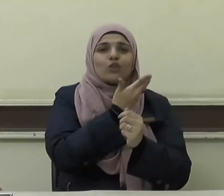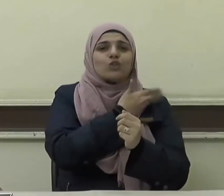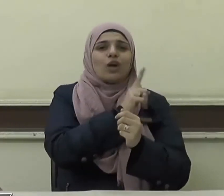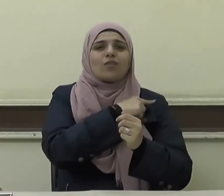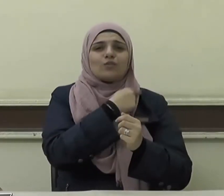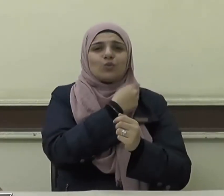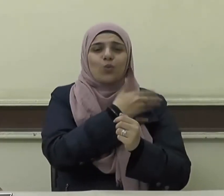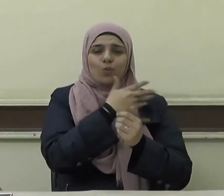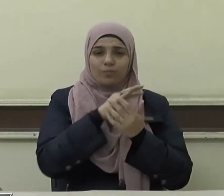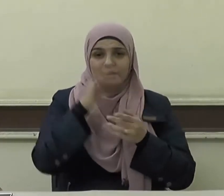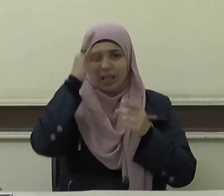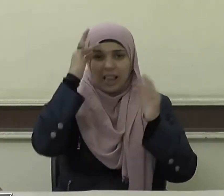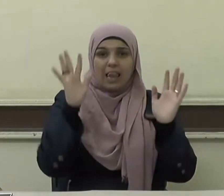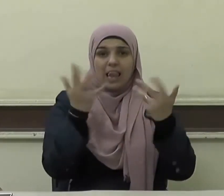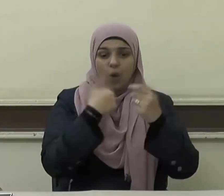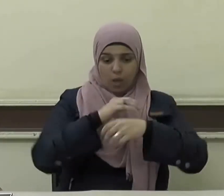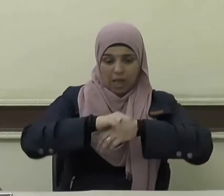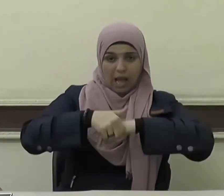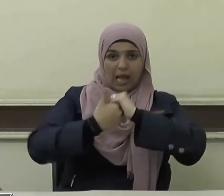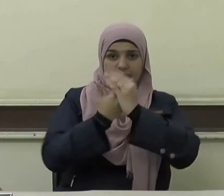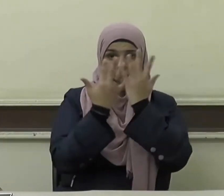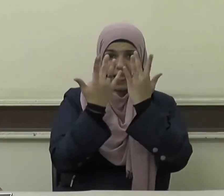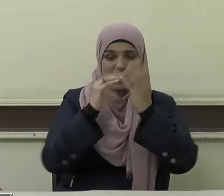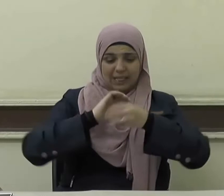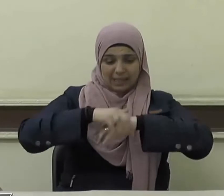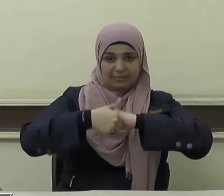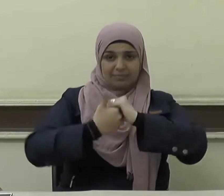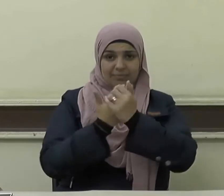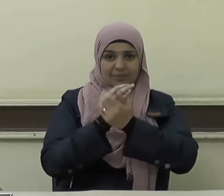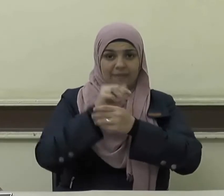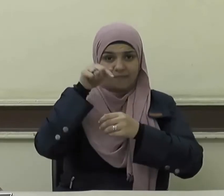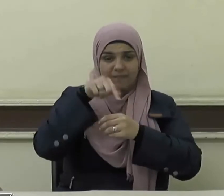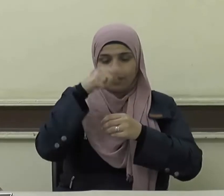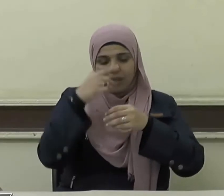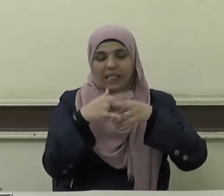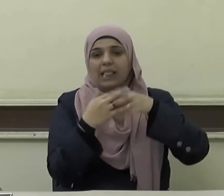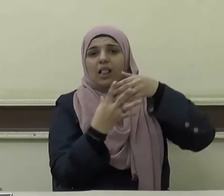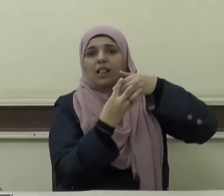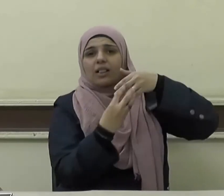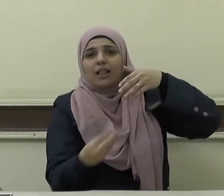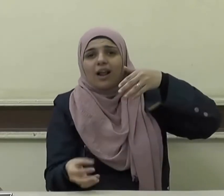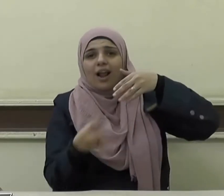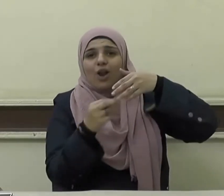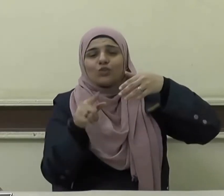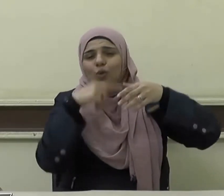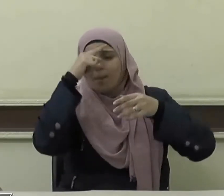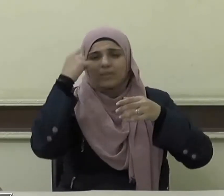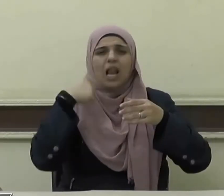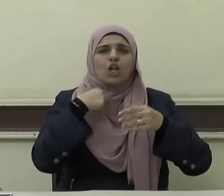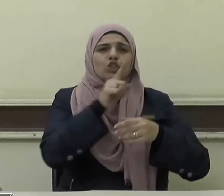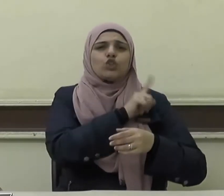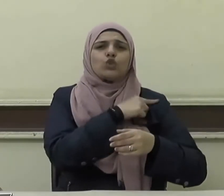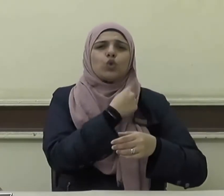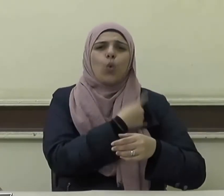فإذا غسل يديه خرج من يديه كل خطيئة